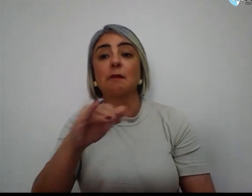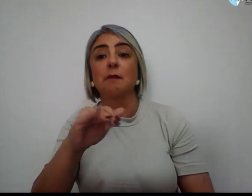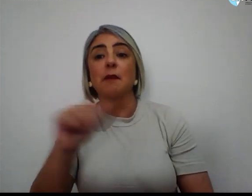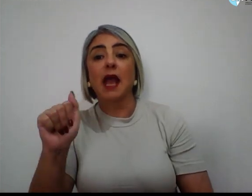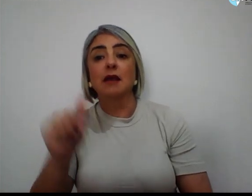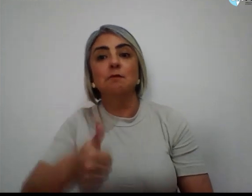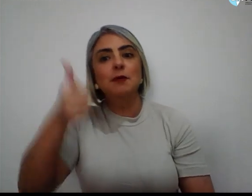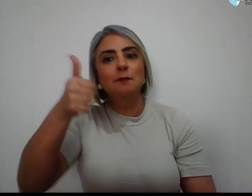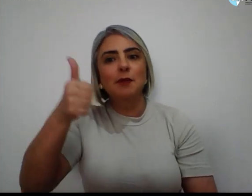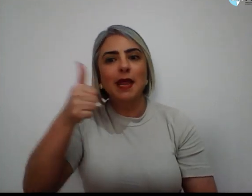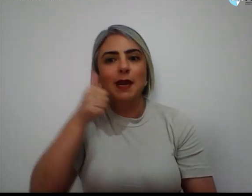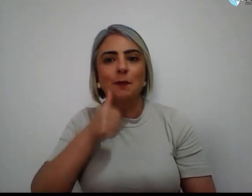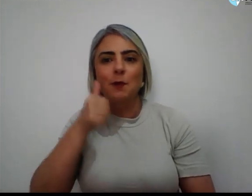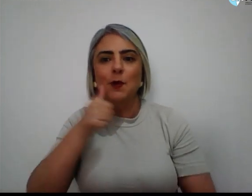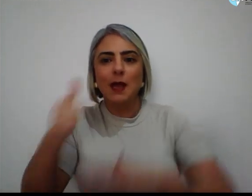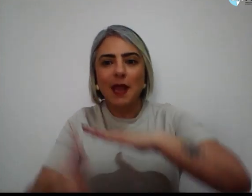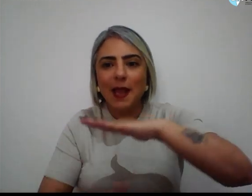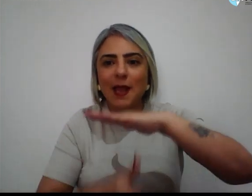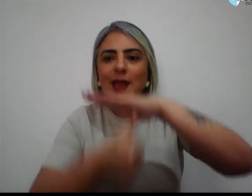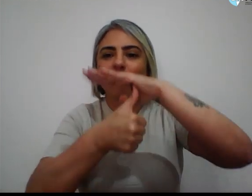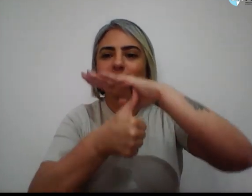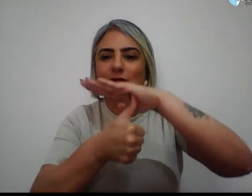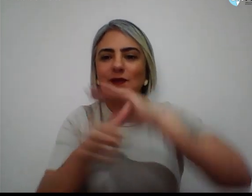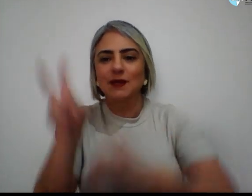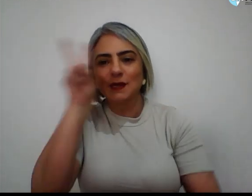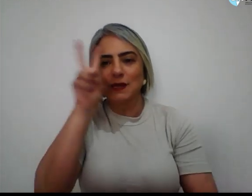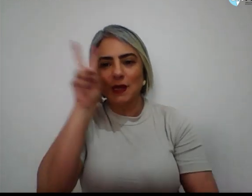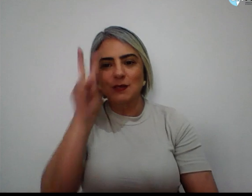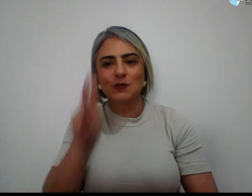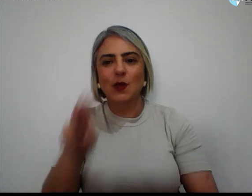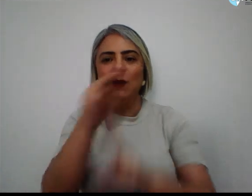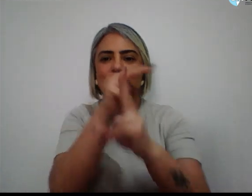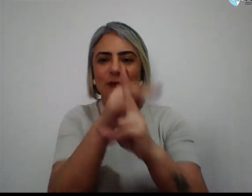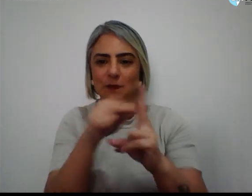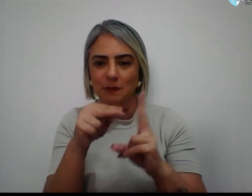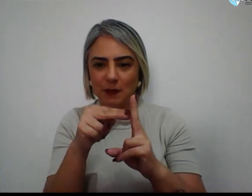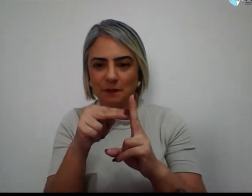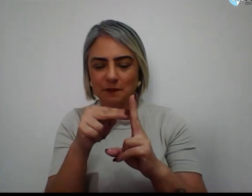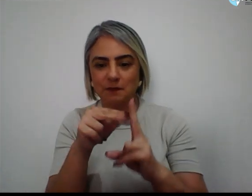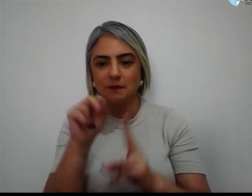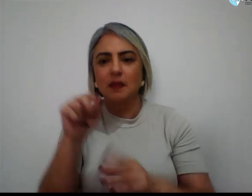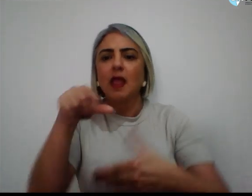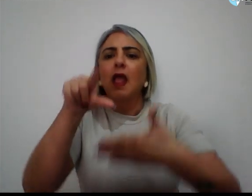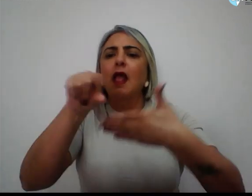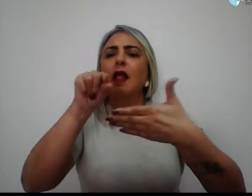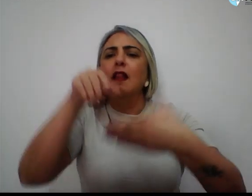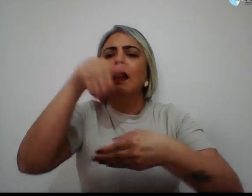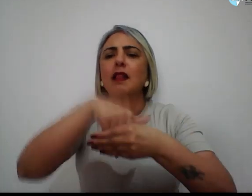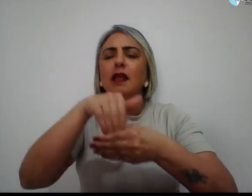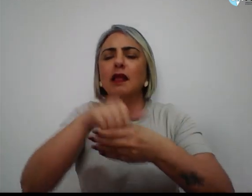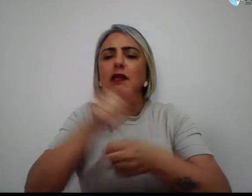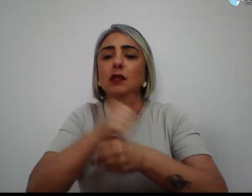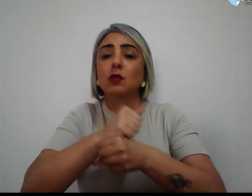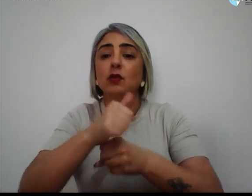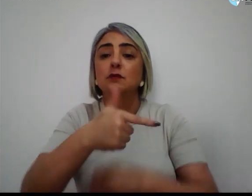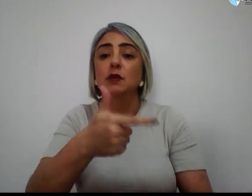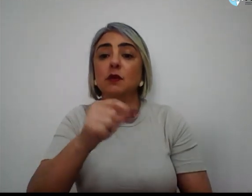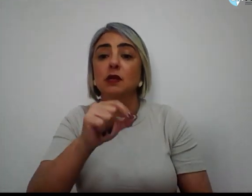mulher a ser reitora na história da instituição. Eleita em 2016 e